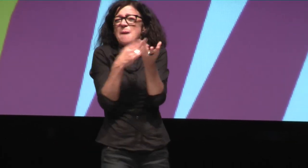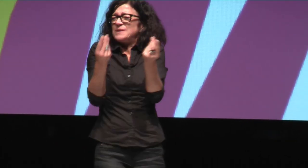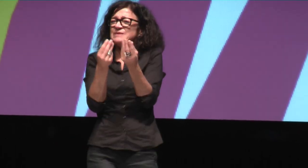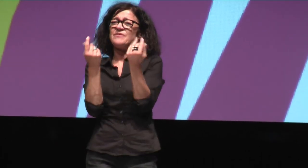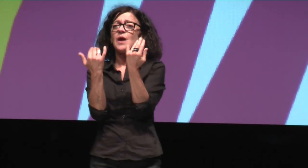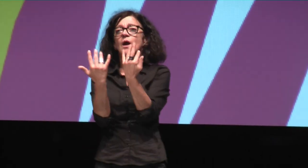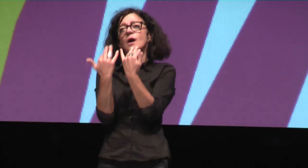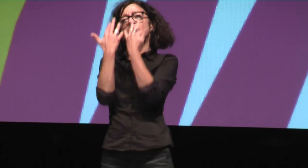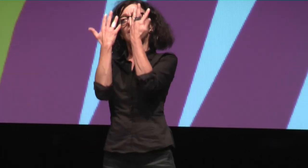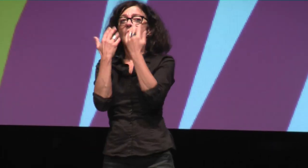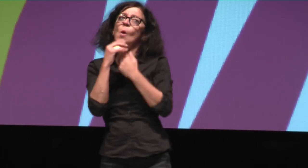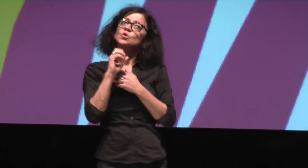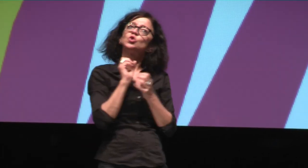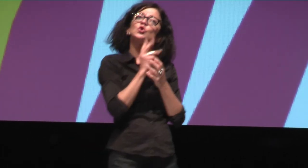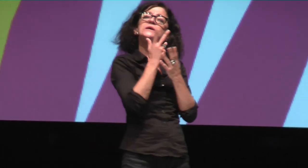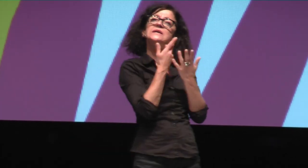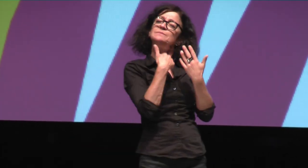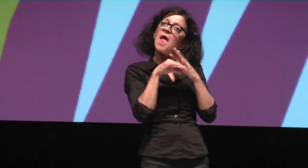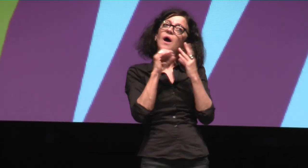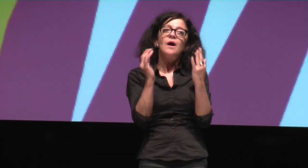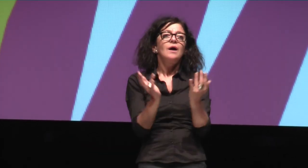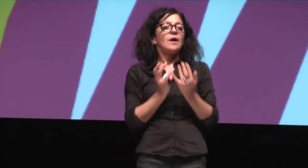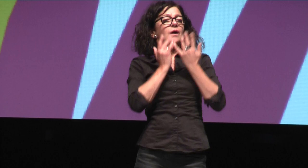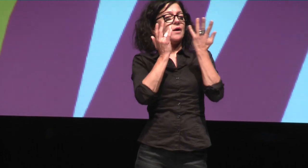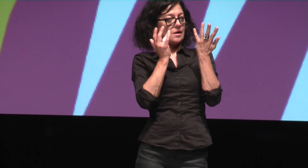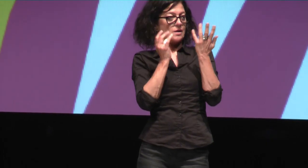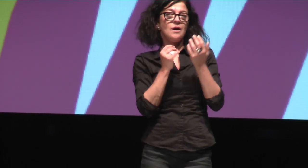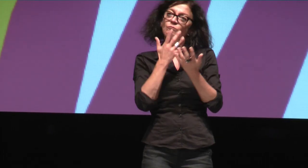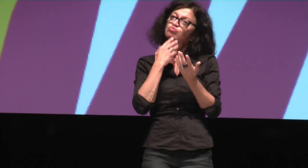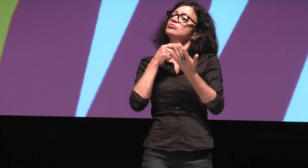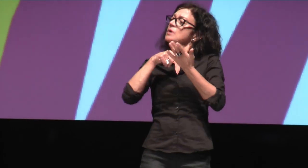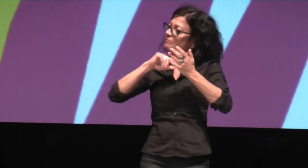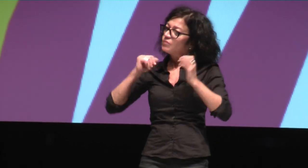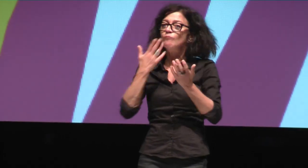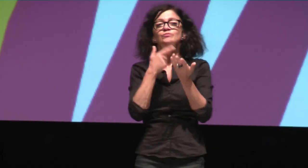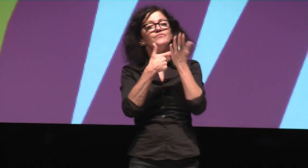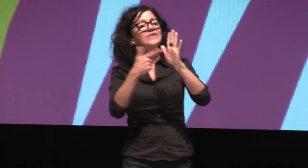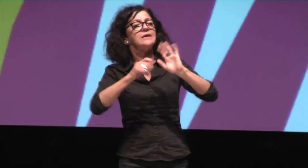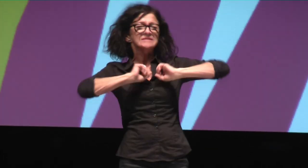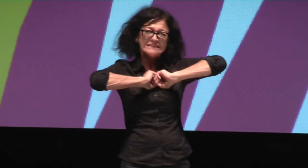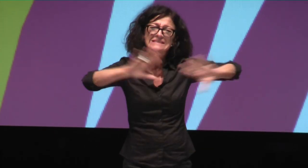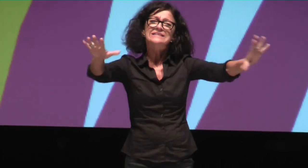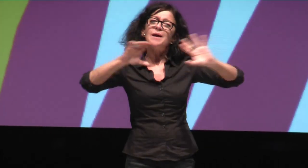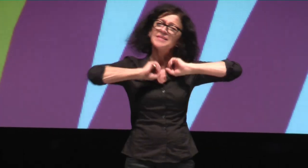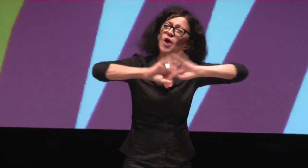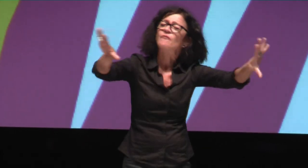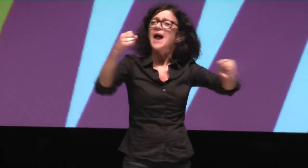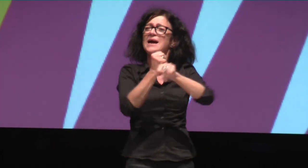weil Blau damals so von der Wirkung nicht so angenommen wurde. Und dann